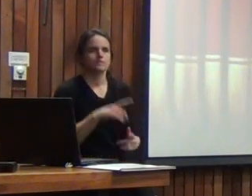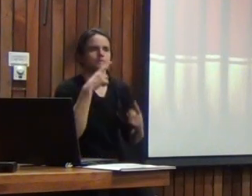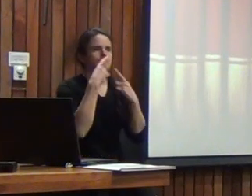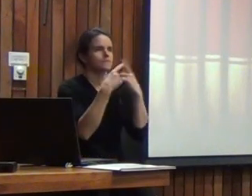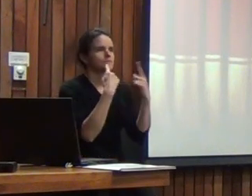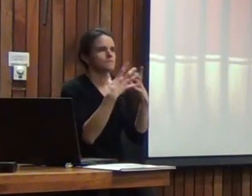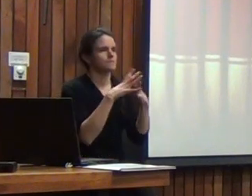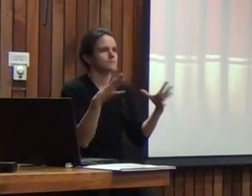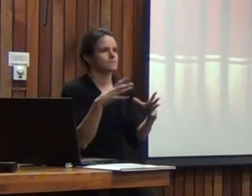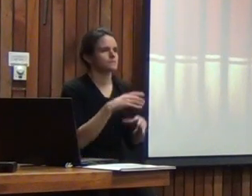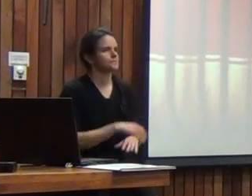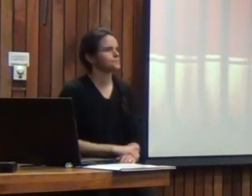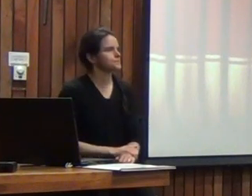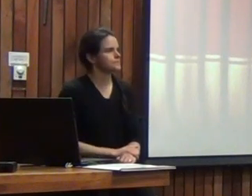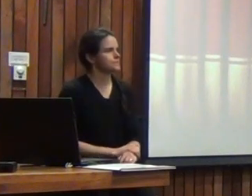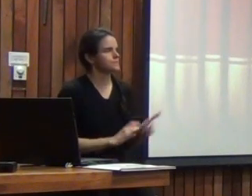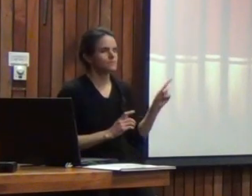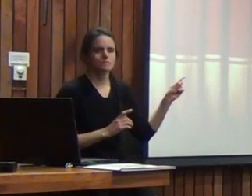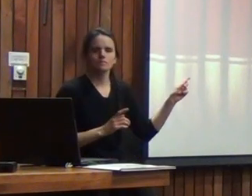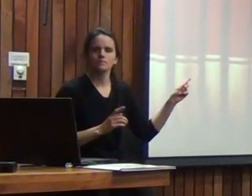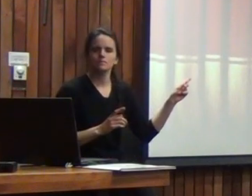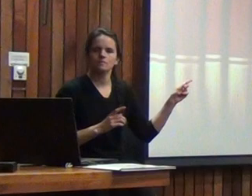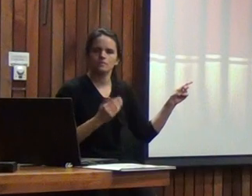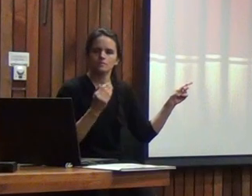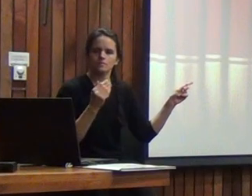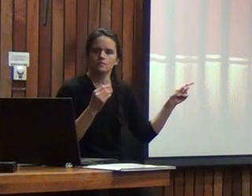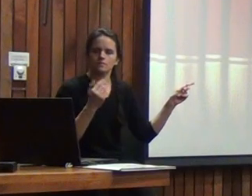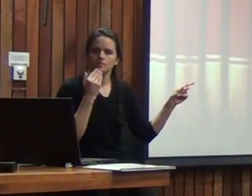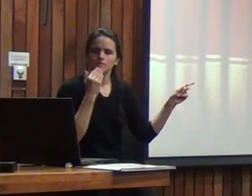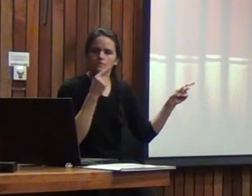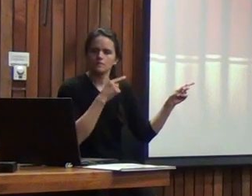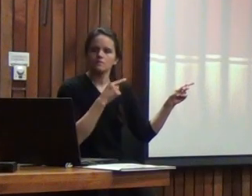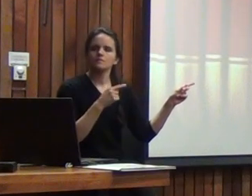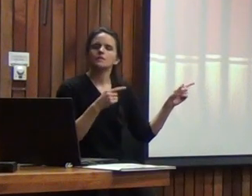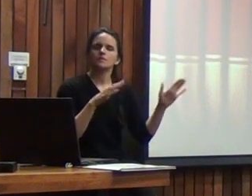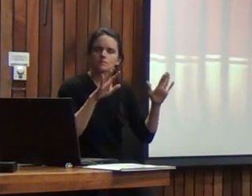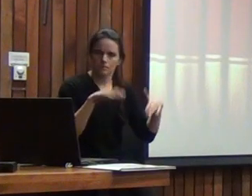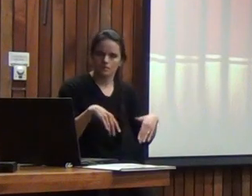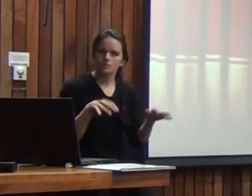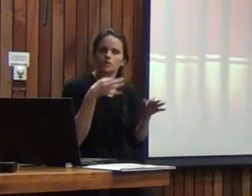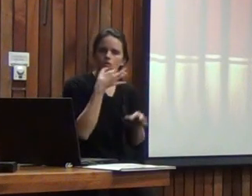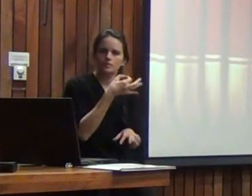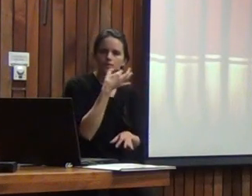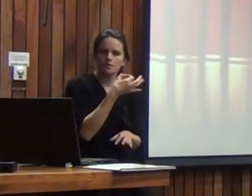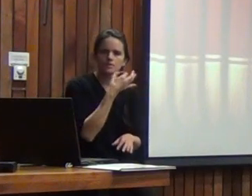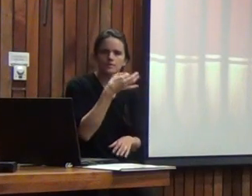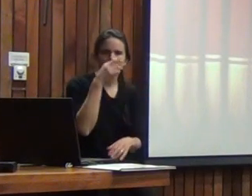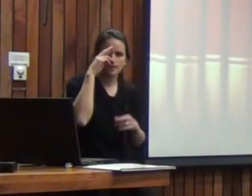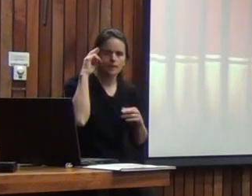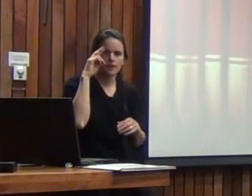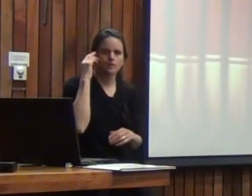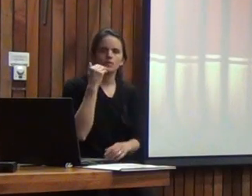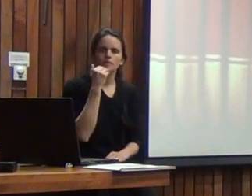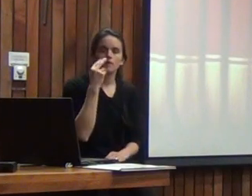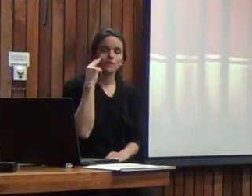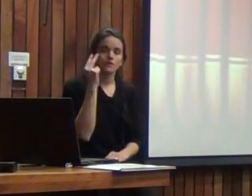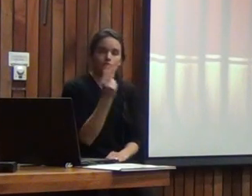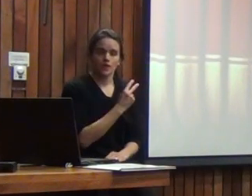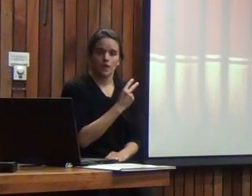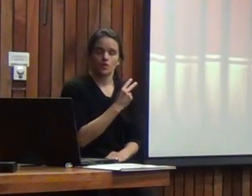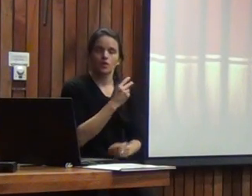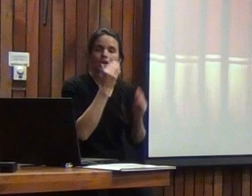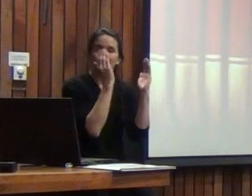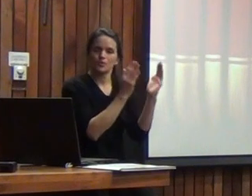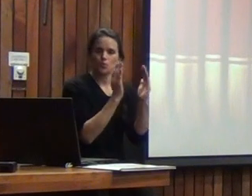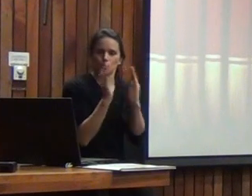una cosa quizá siguiendo lo que comentaba Ricardo si se fijaron bien en la